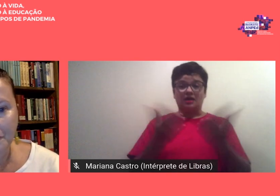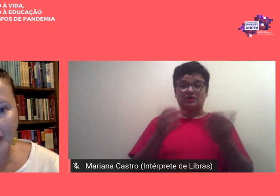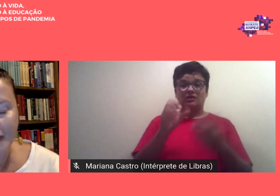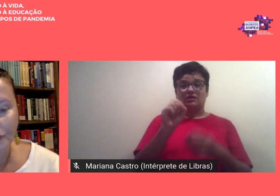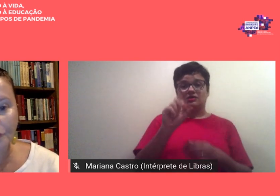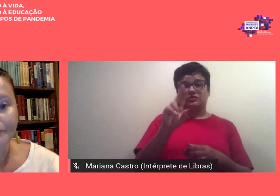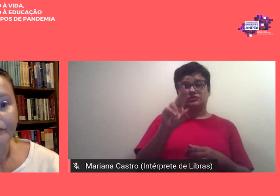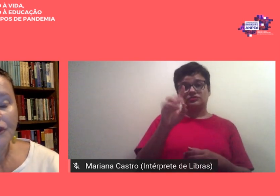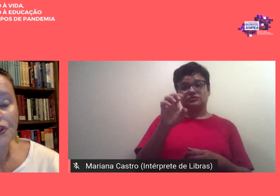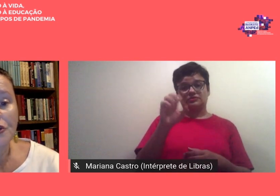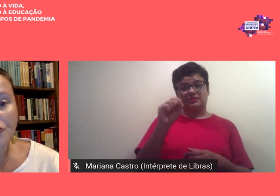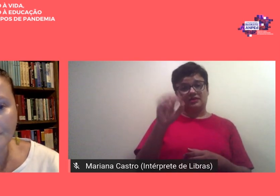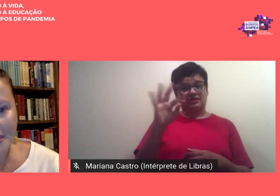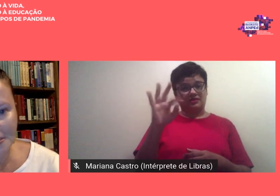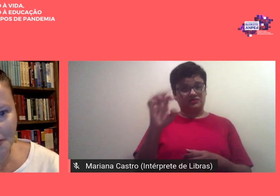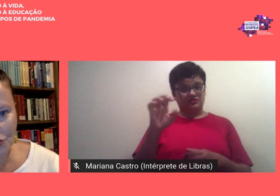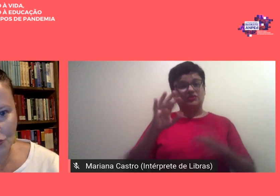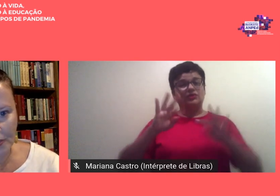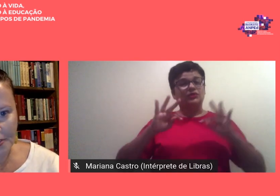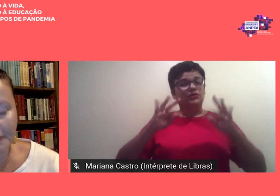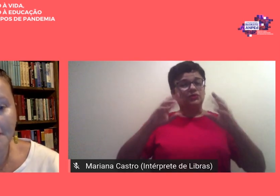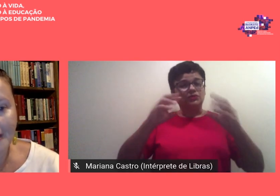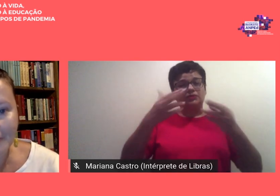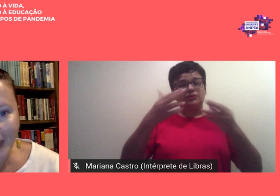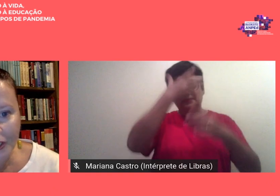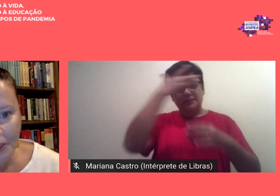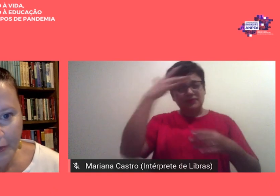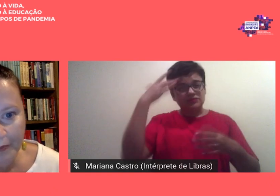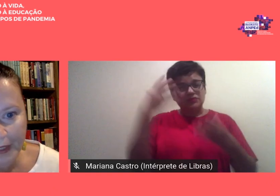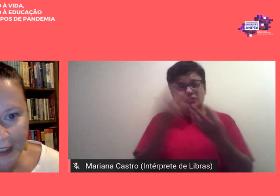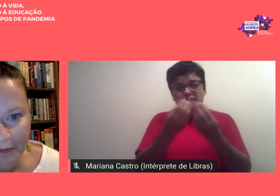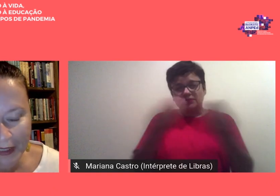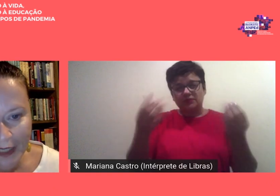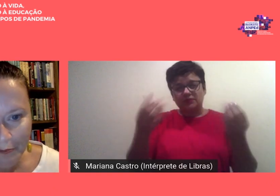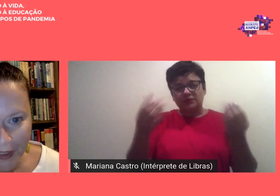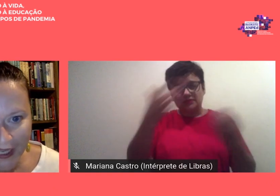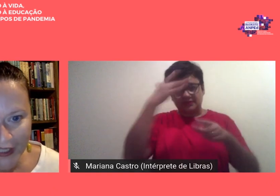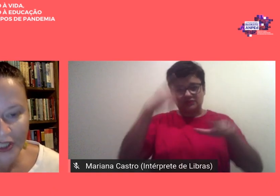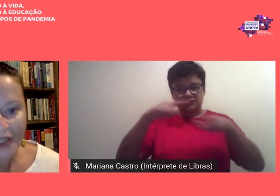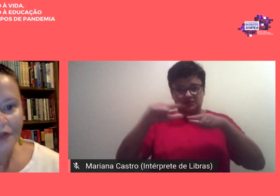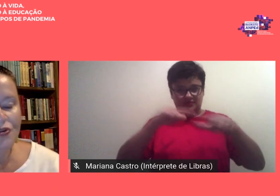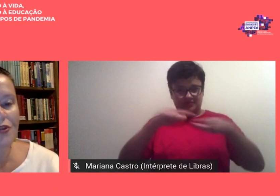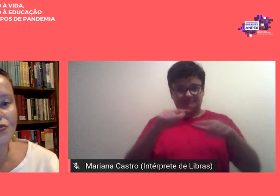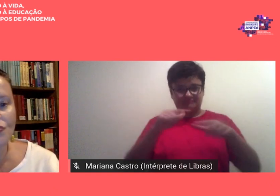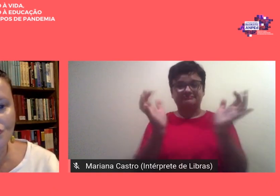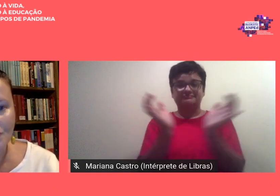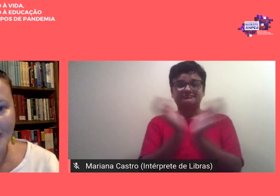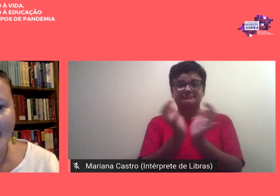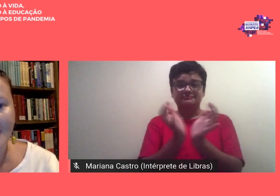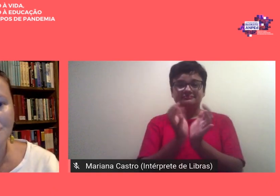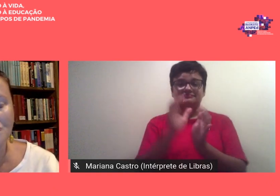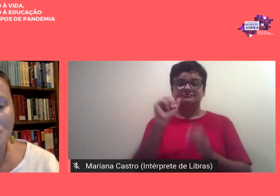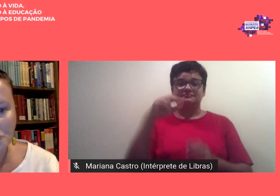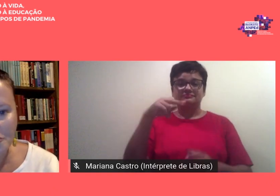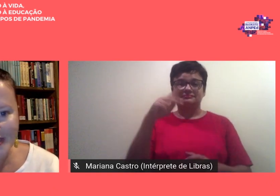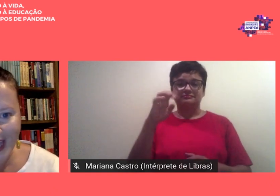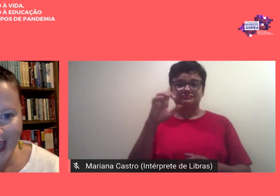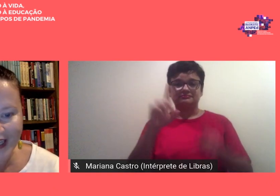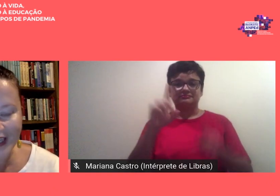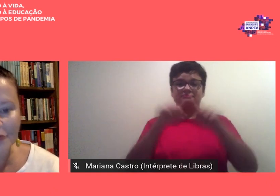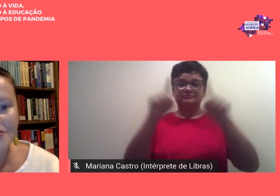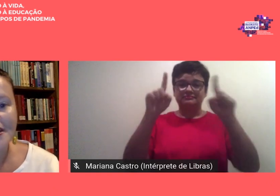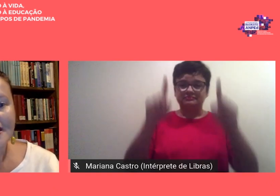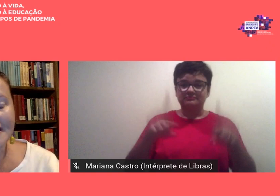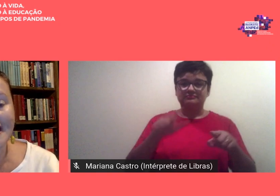o envolvimento de inúmeras pessoas primeiramente a própria equipe da Amped os nossos funcionários os nossos